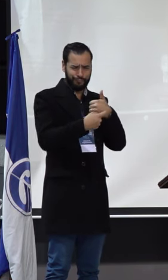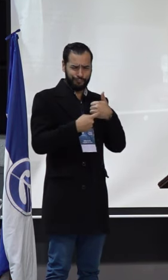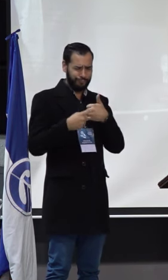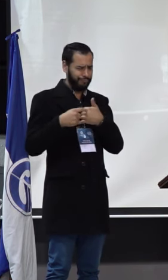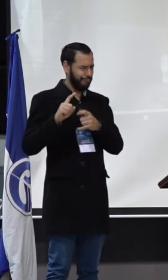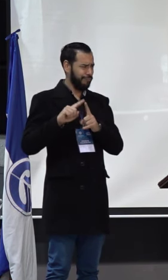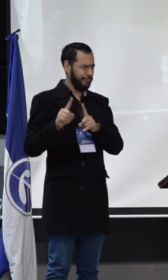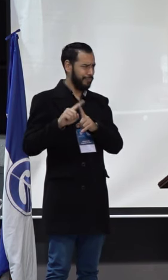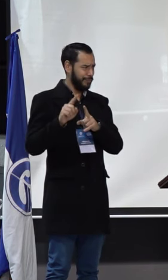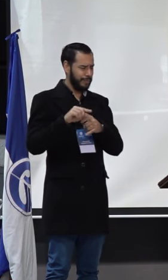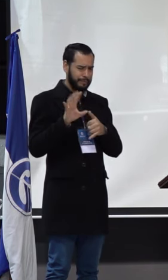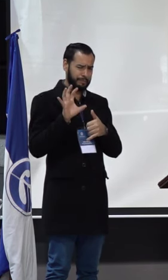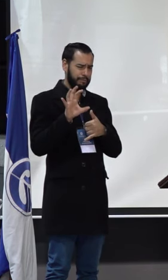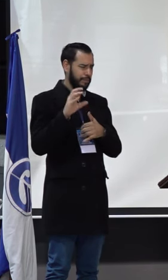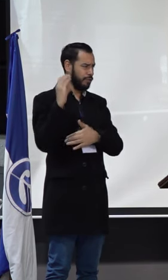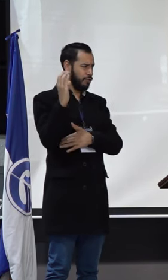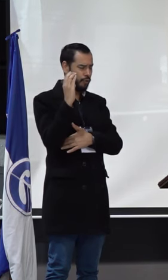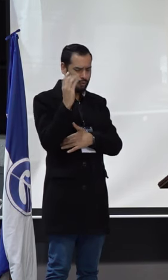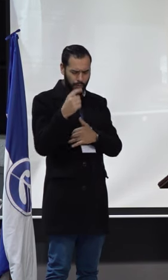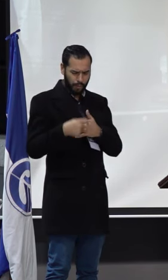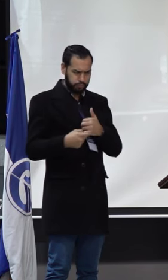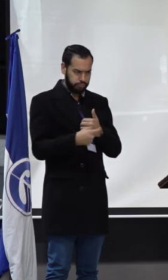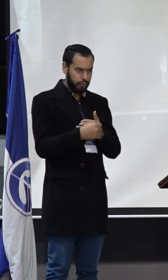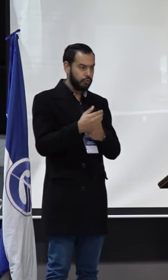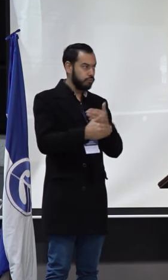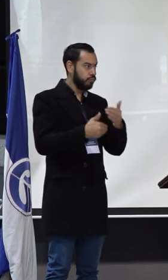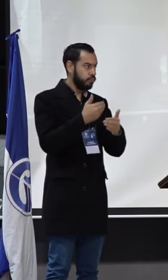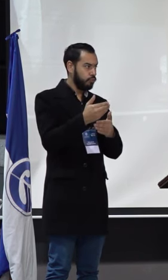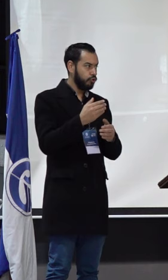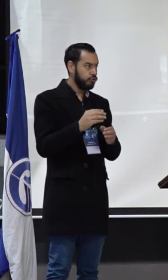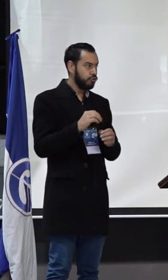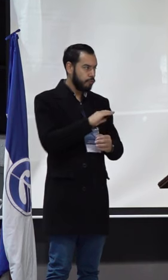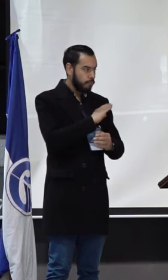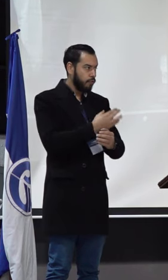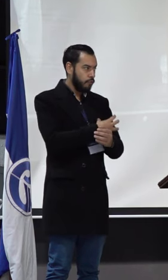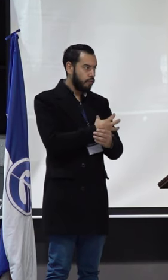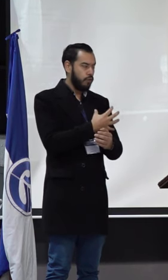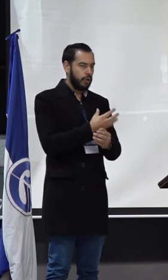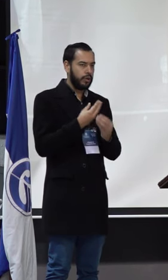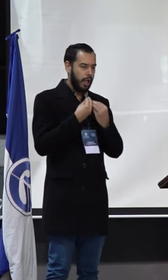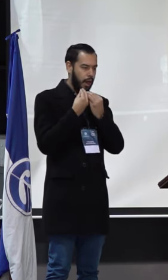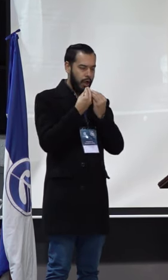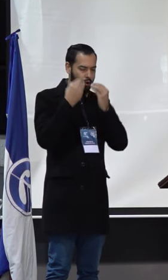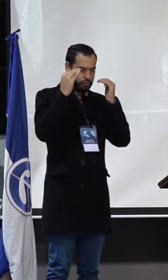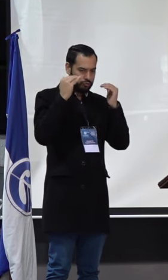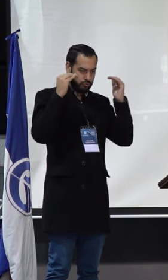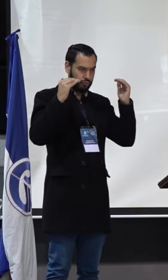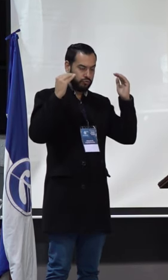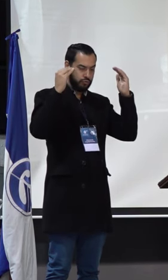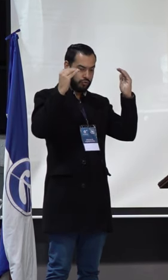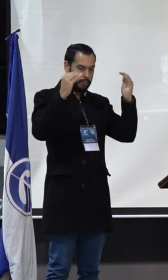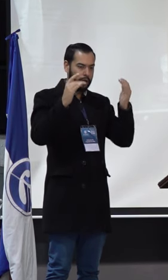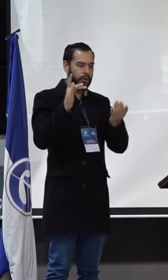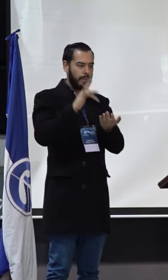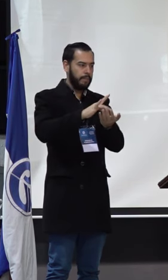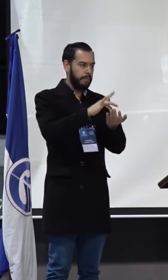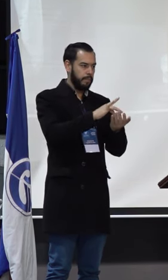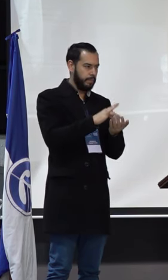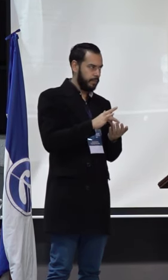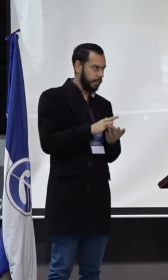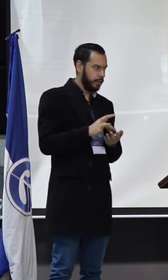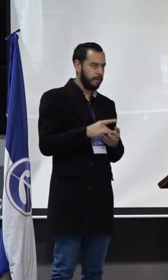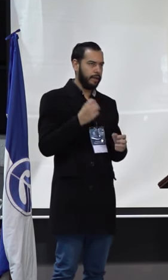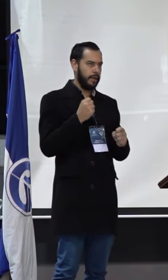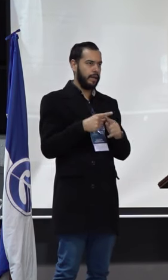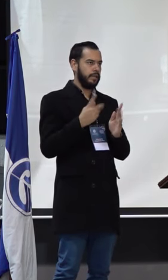Y por eso queremos que los procesos que se fortalezcan en el Consejo Superior, desde la participación de las y los